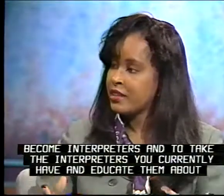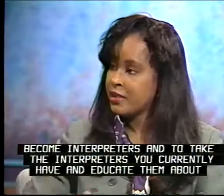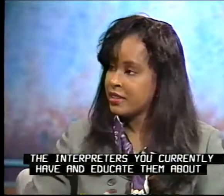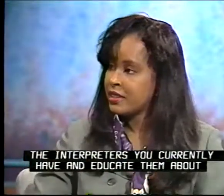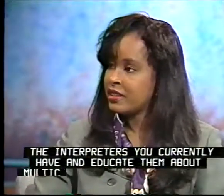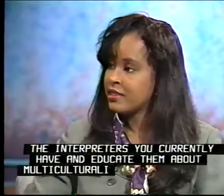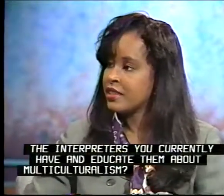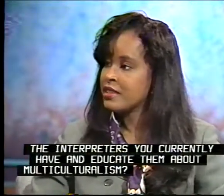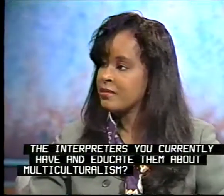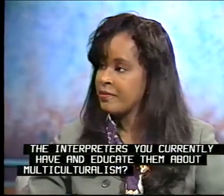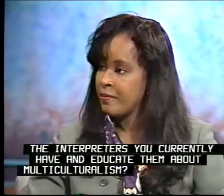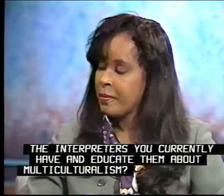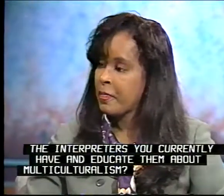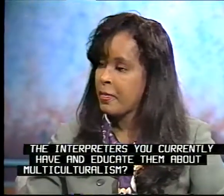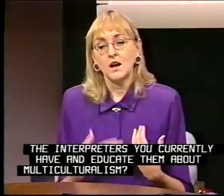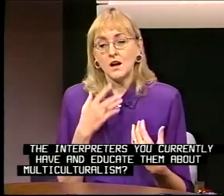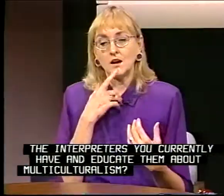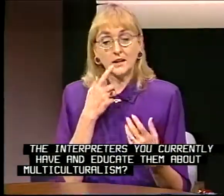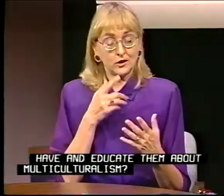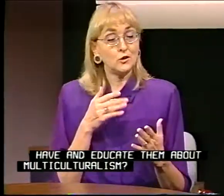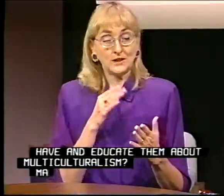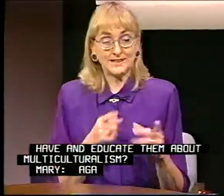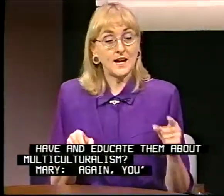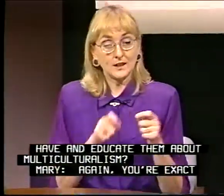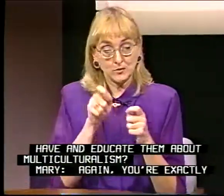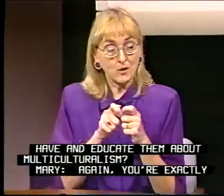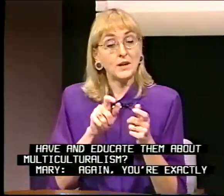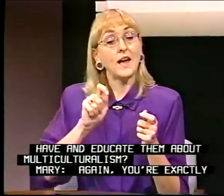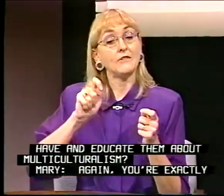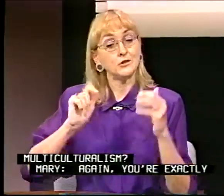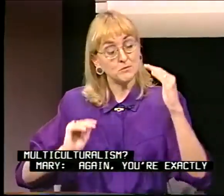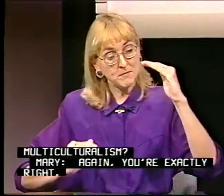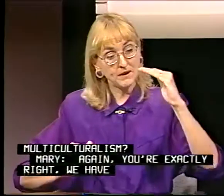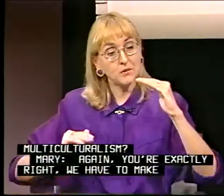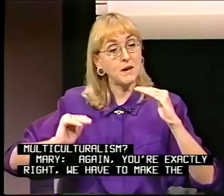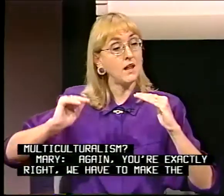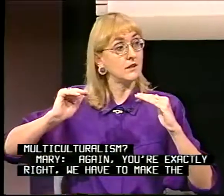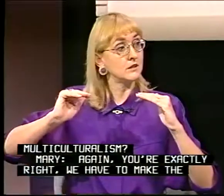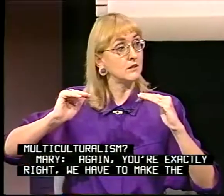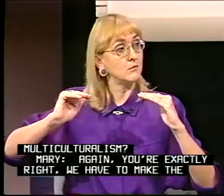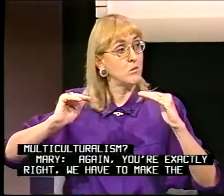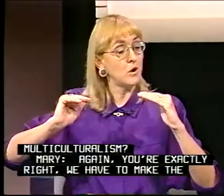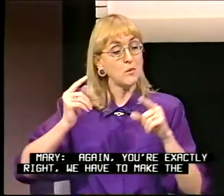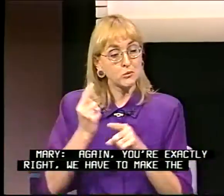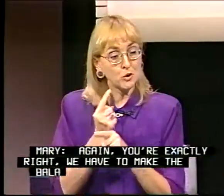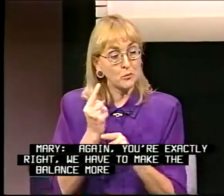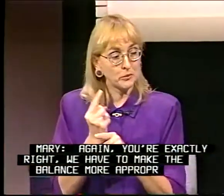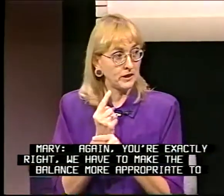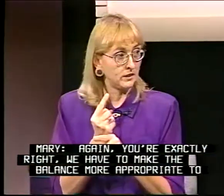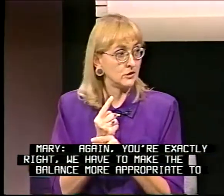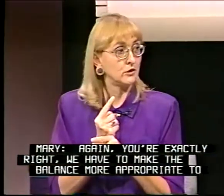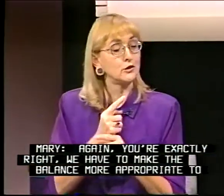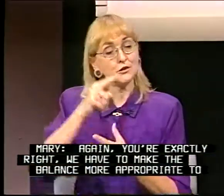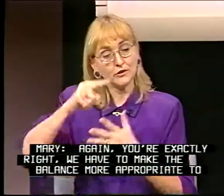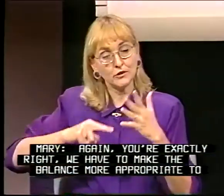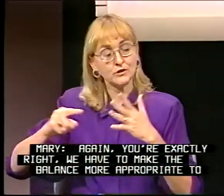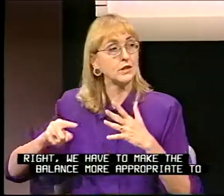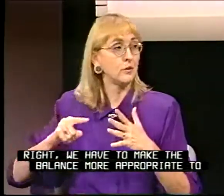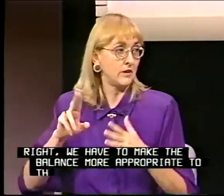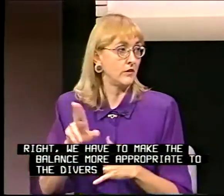multiculturalism? Again, you're exactly right. We have to make the balance more appropriate to the diversity within the